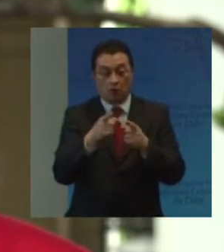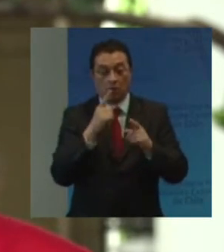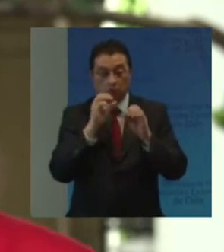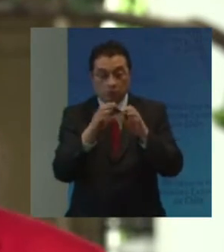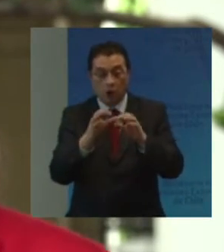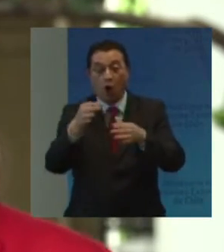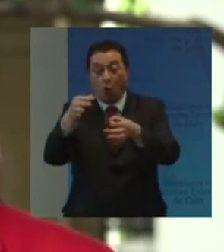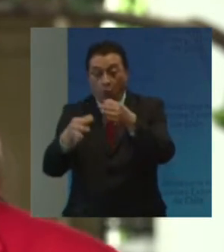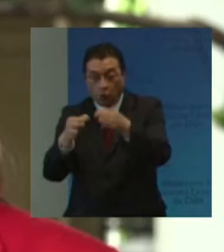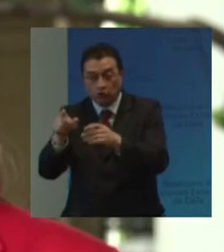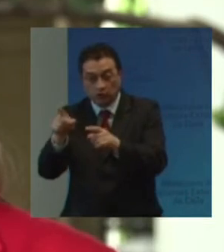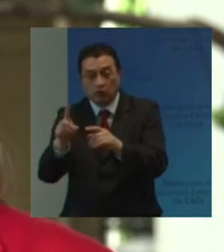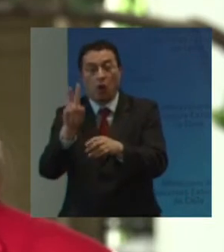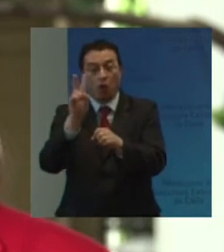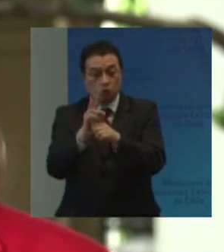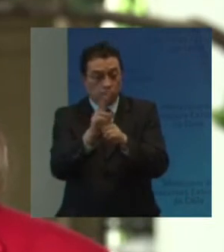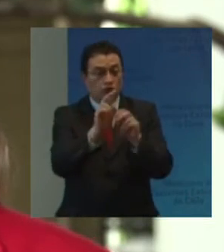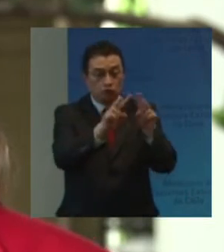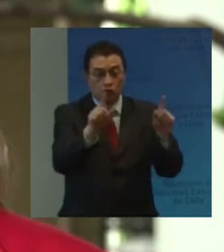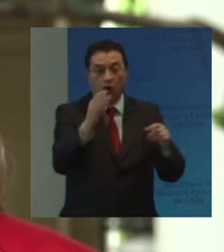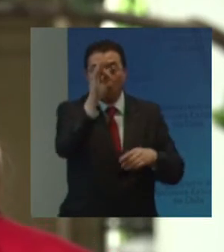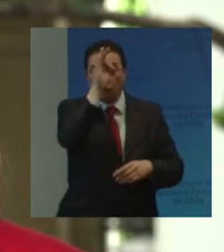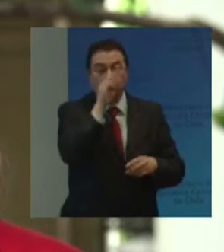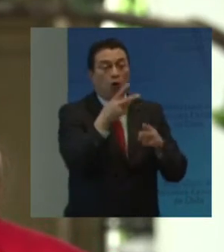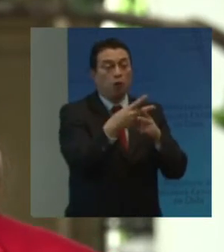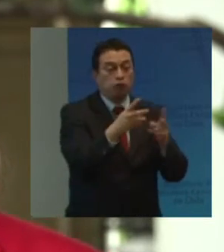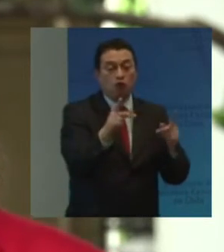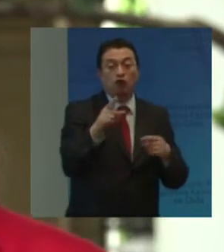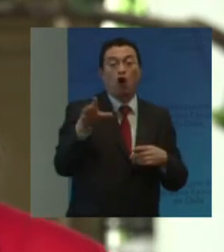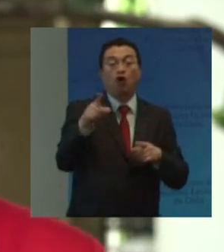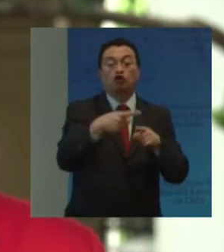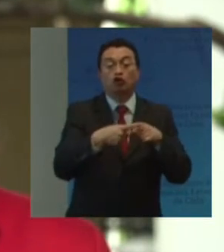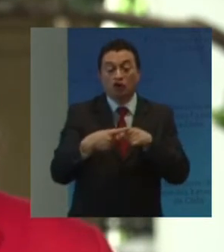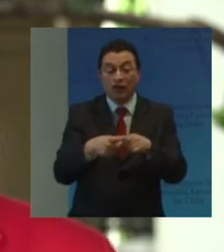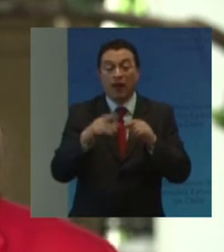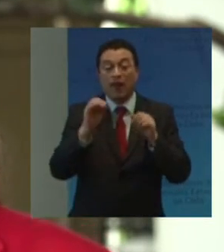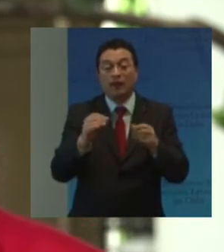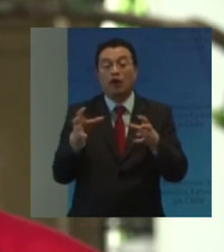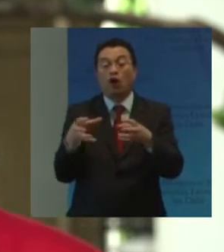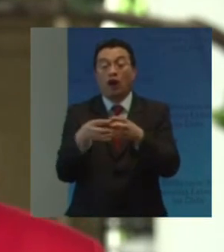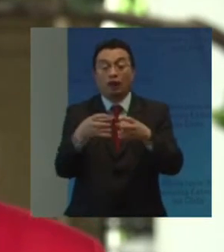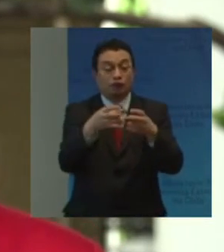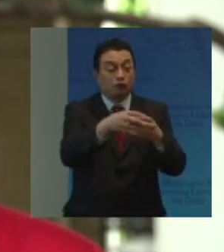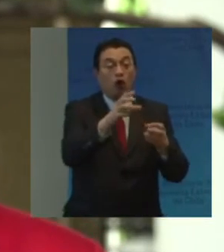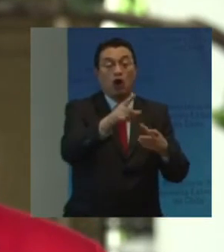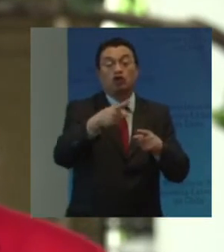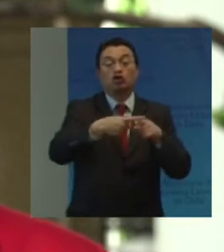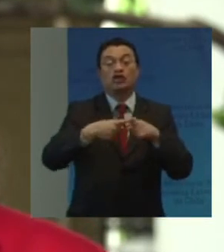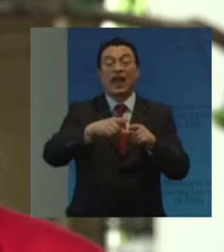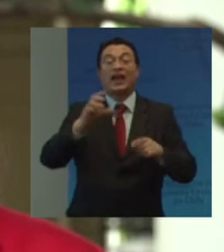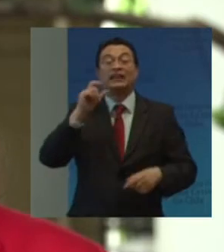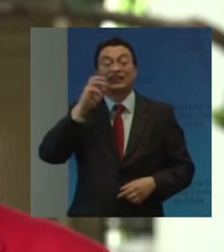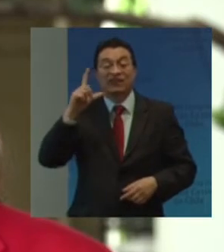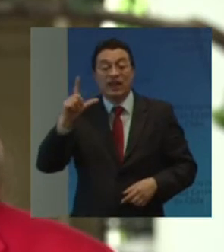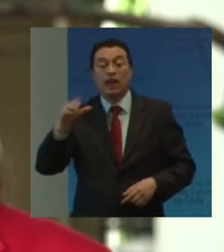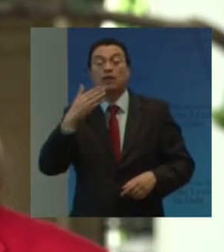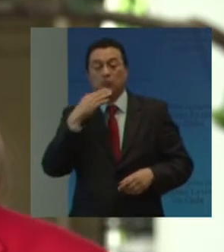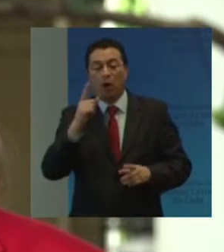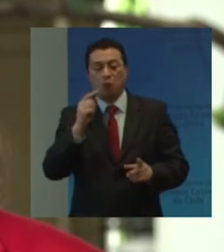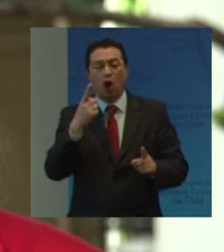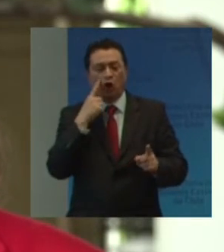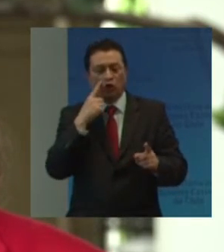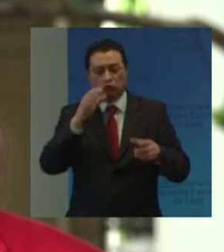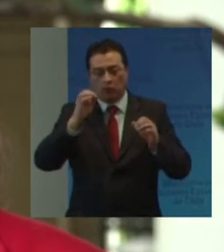justicia Académicos Funcionarios públicos Del área social Y organizaciones De la sociedad civil En torno Al pleno Reconocimiento Y